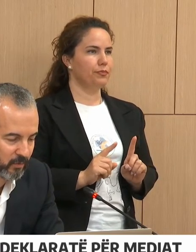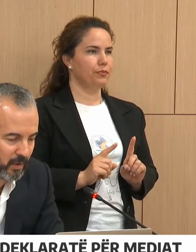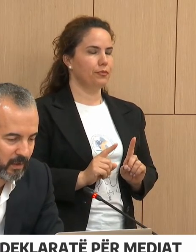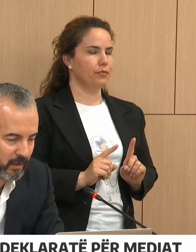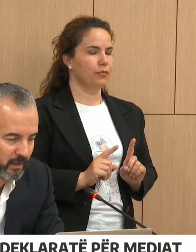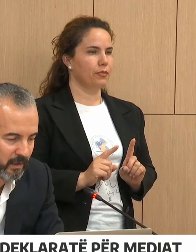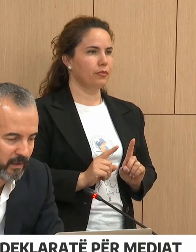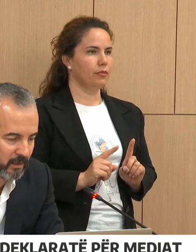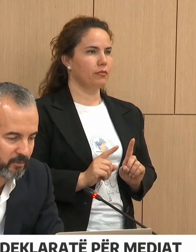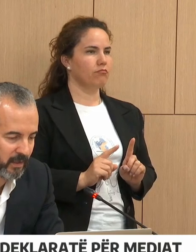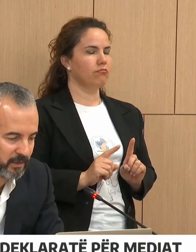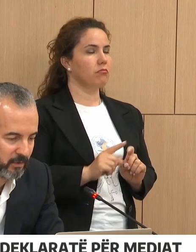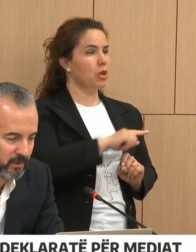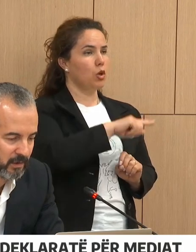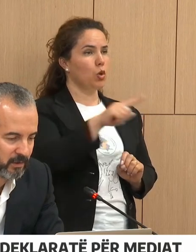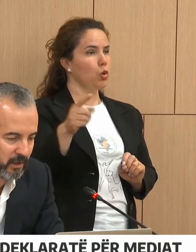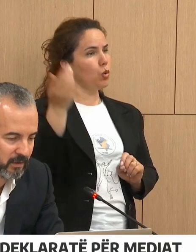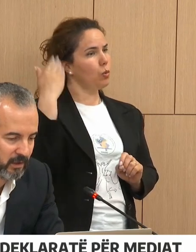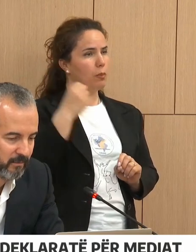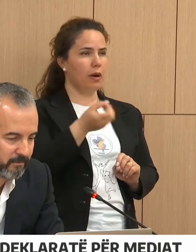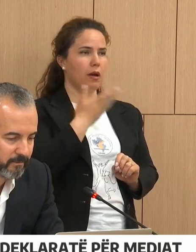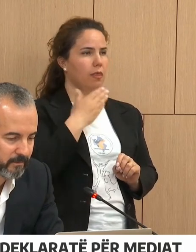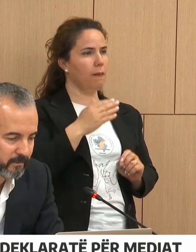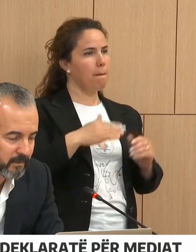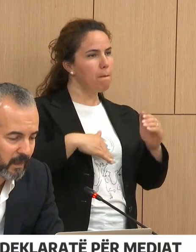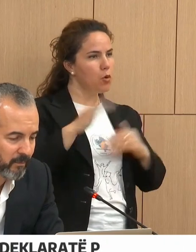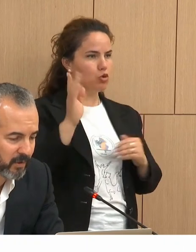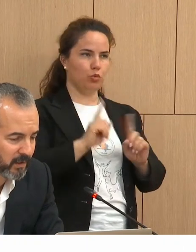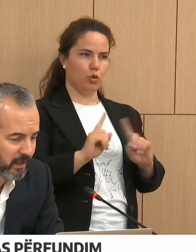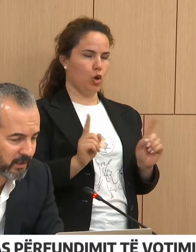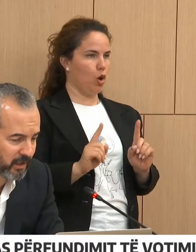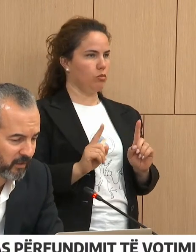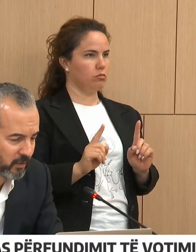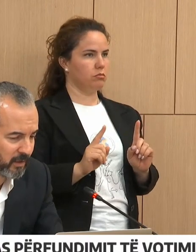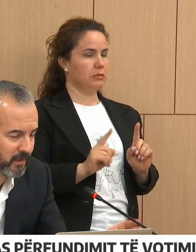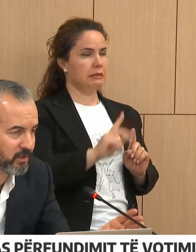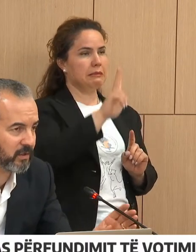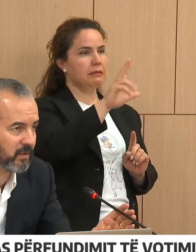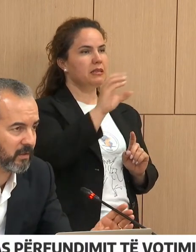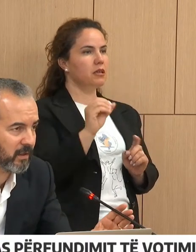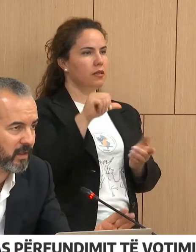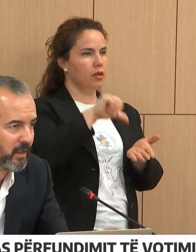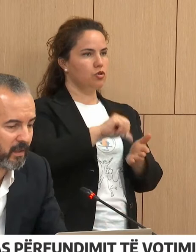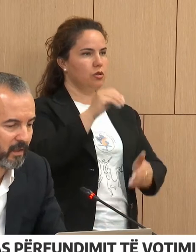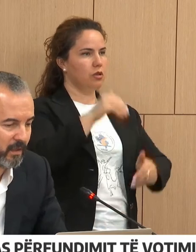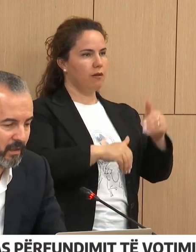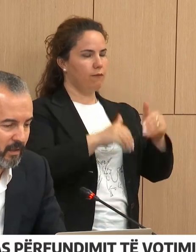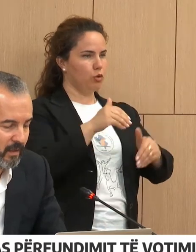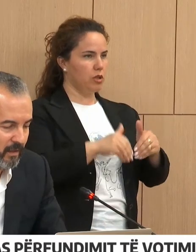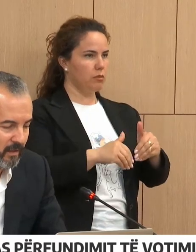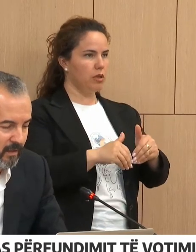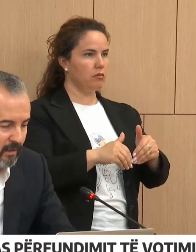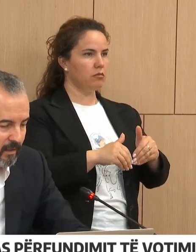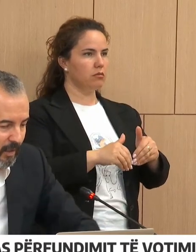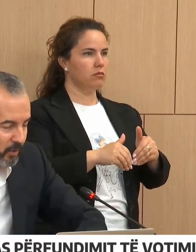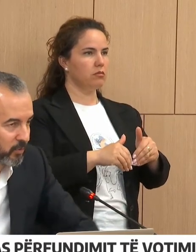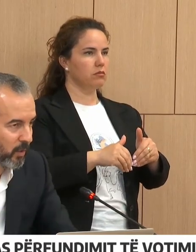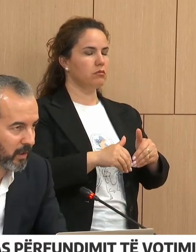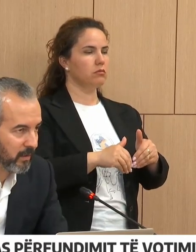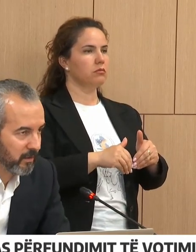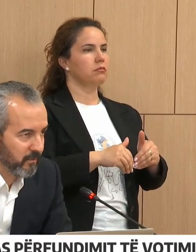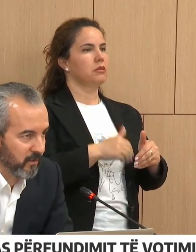propaganduar edhe është paracidur si shqetësim. Për 30 qenëra votimi është